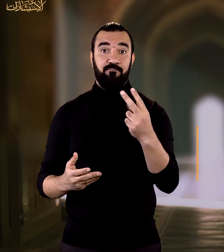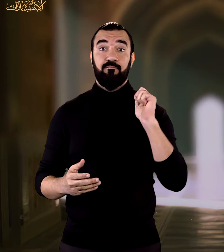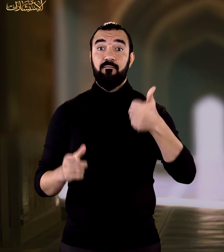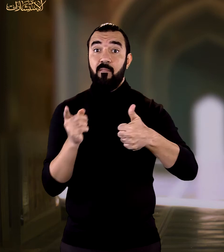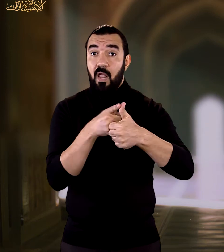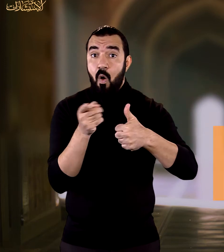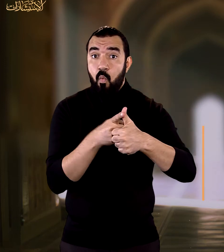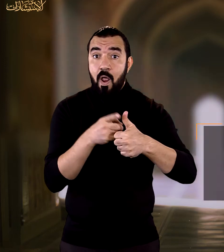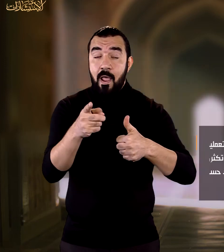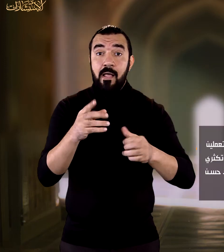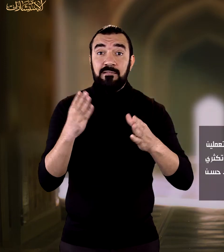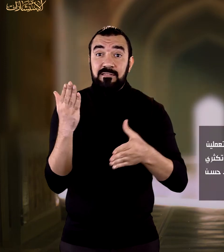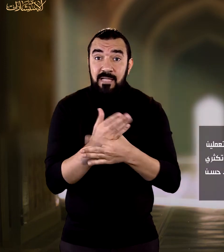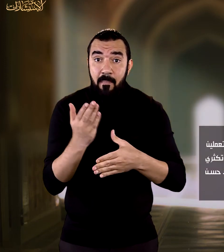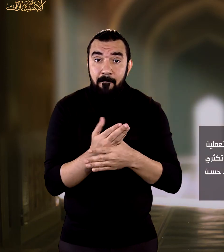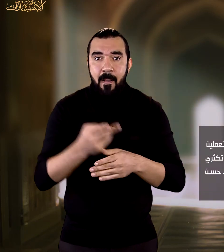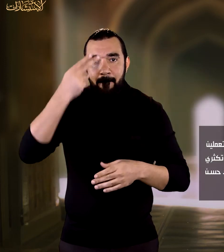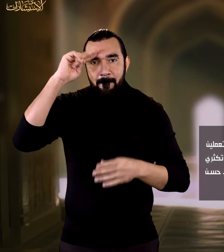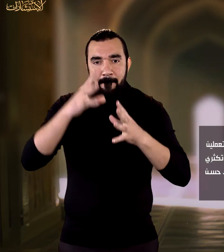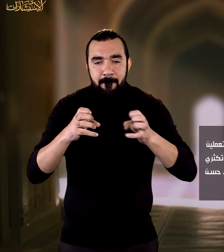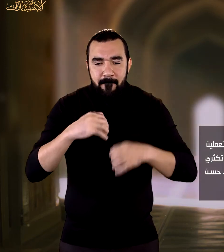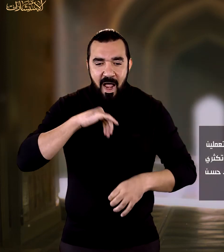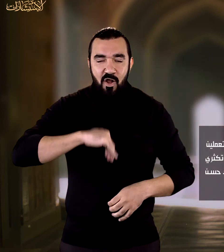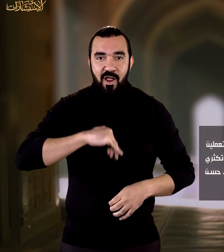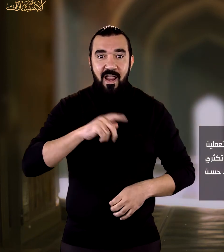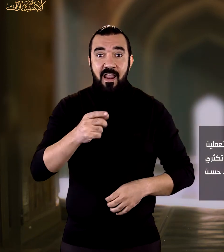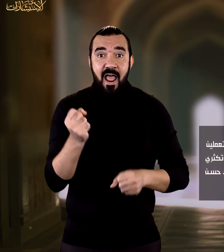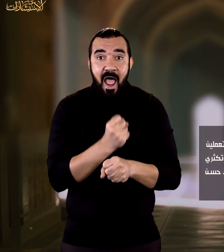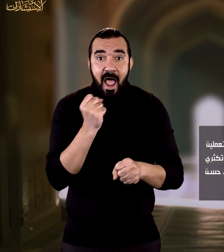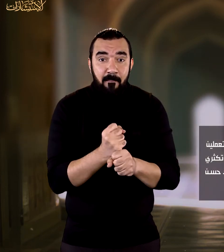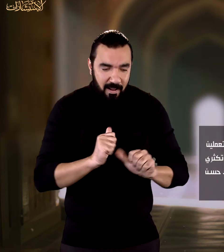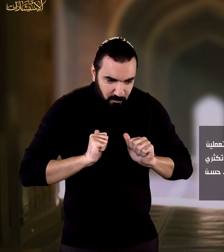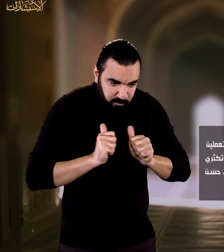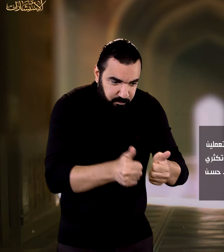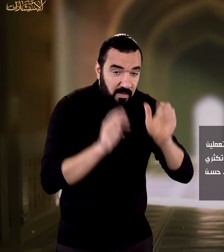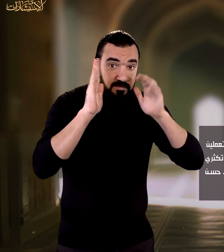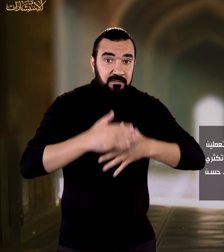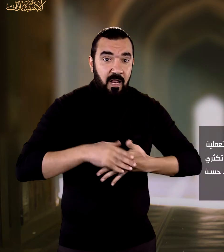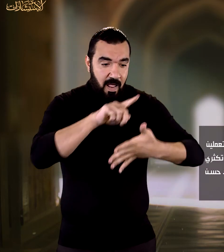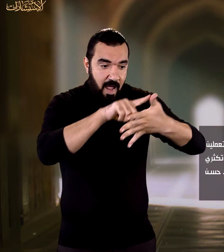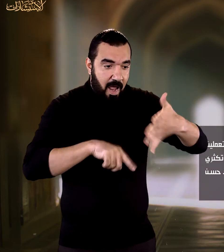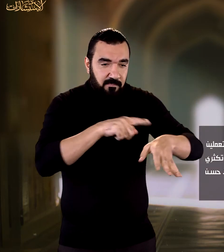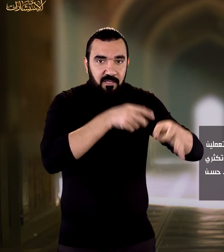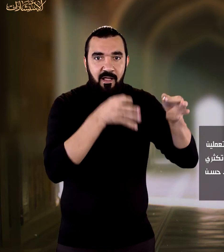الأول سبب معنوي وهو أن تكون محافظة على الصلاة